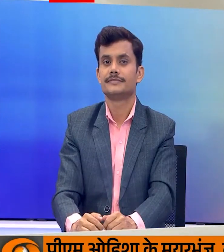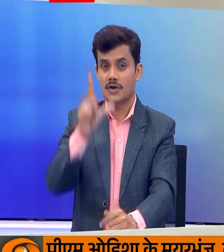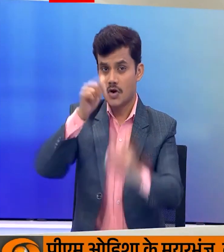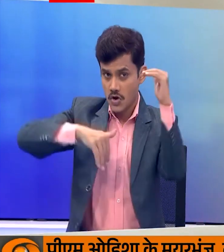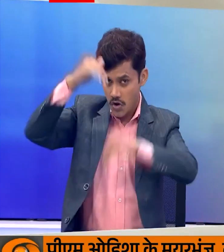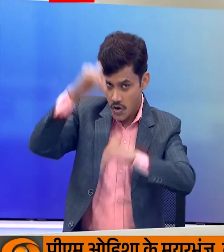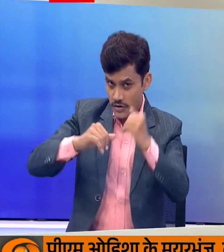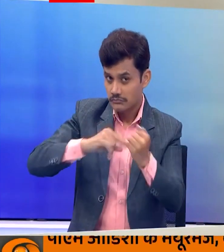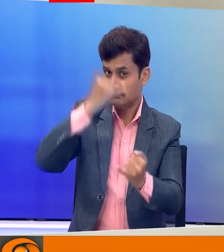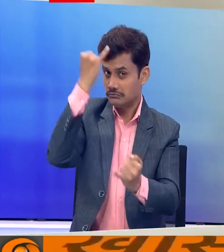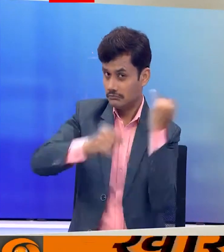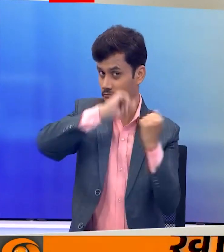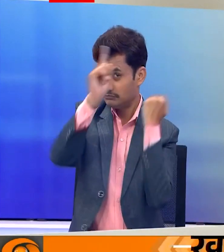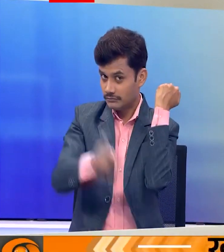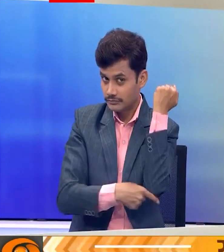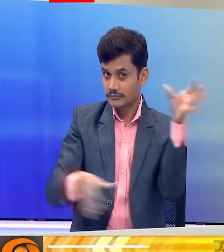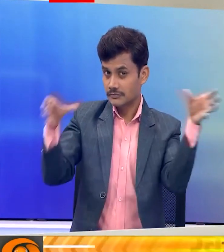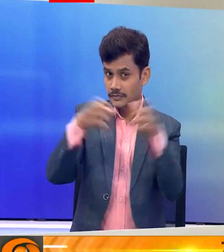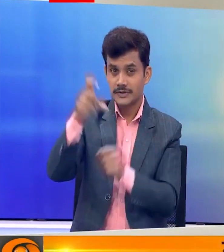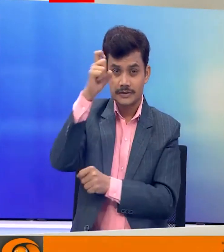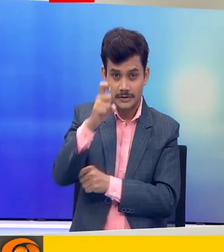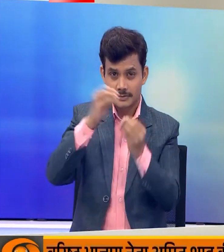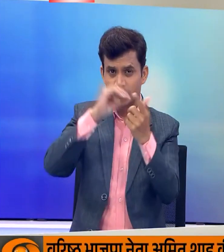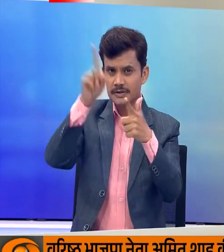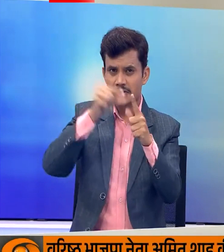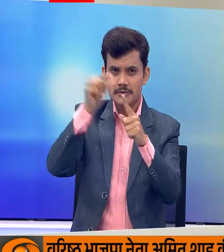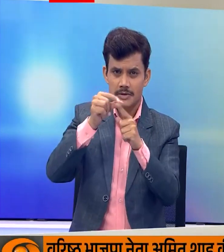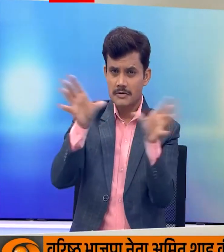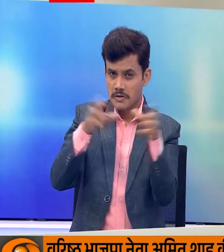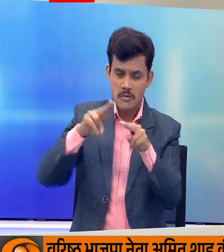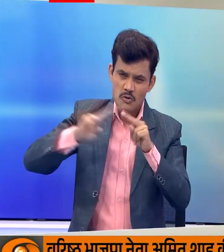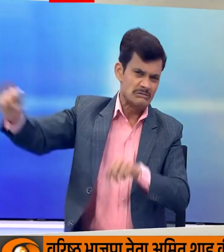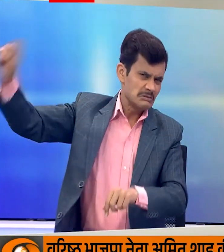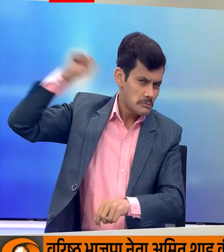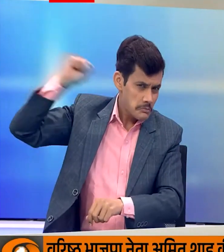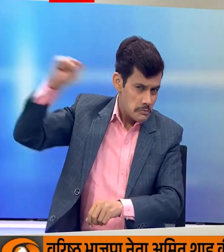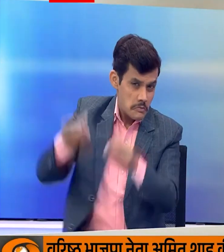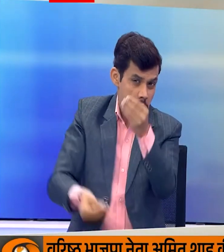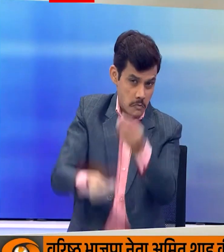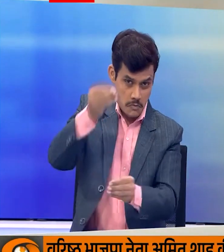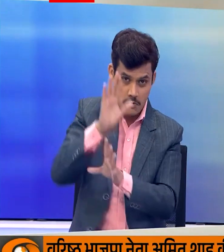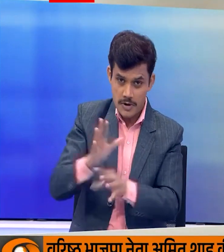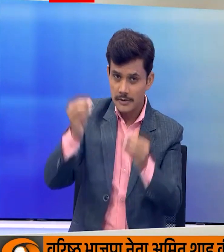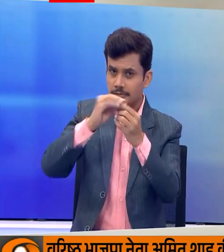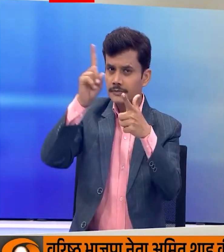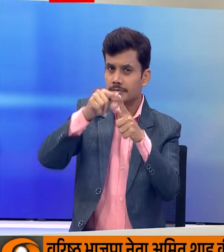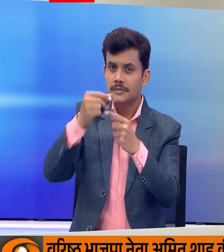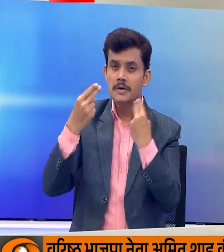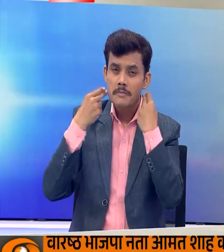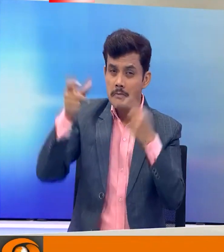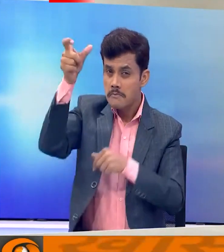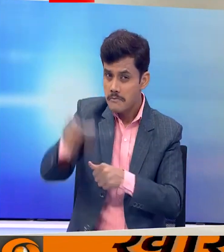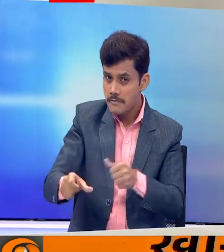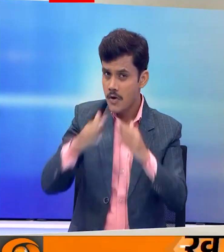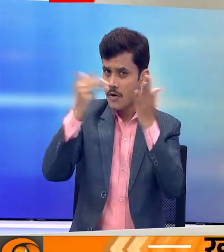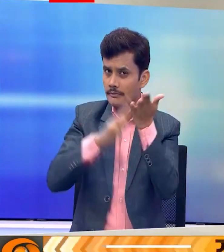लोगसभा चुनाव के अंतिम चरण के लिए भारतिय जनता पार्टी पूरे जोर शोर से प्रचार में जुटी हुई है भाजपा की वरिश्टनेता और